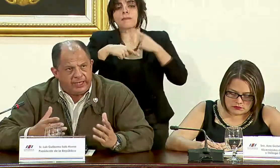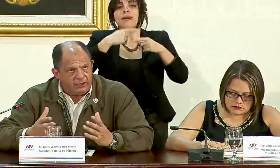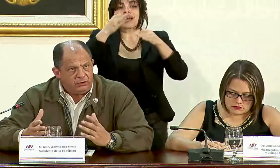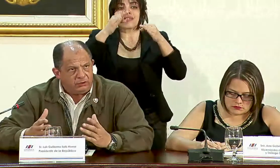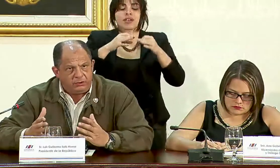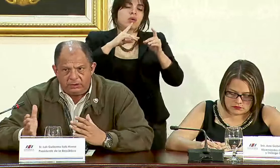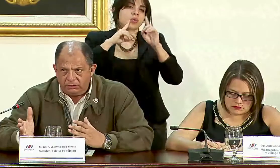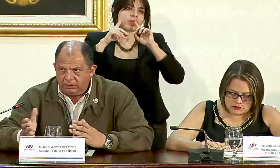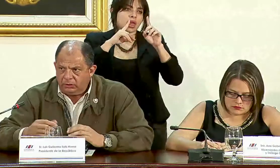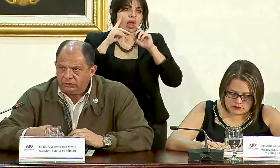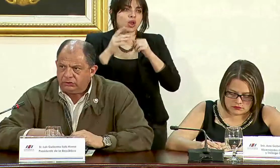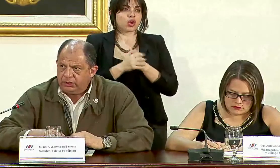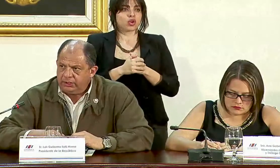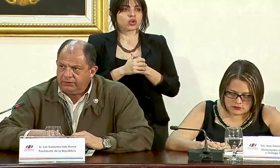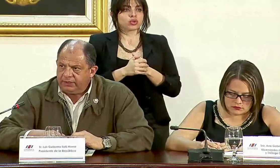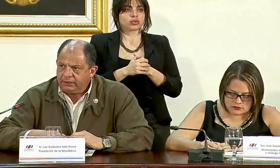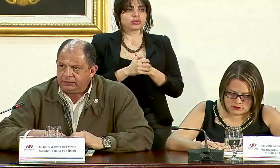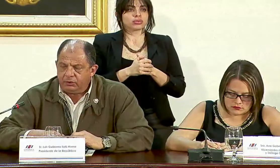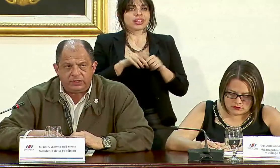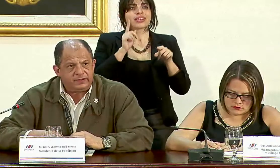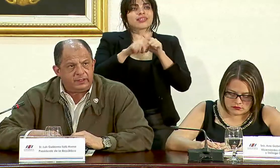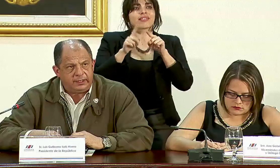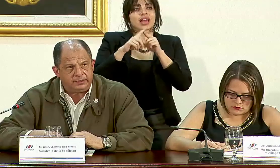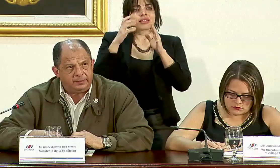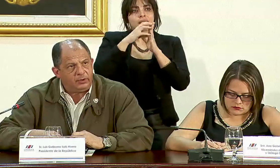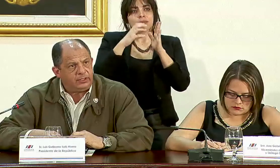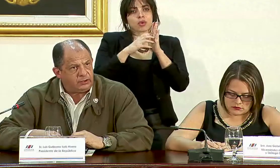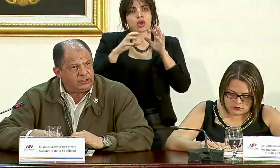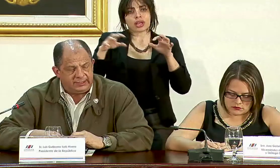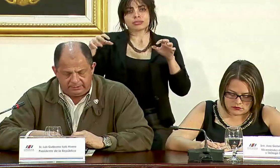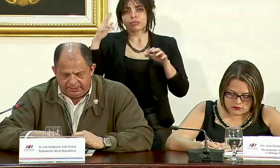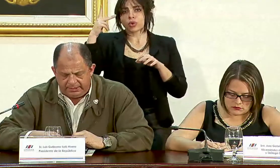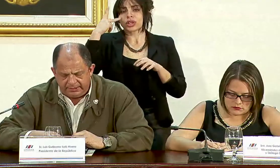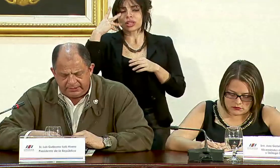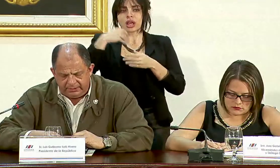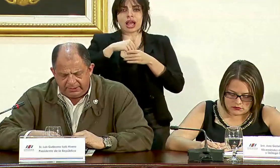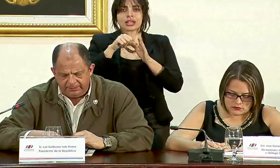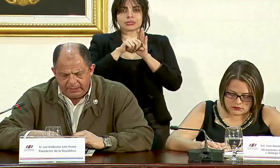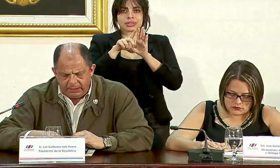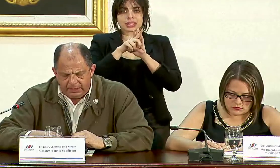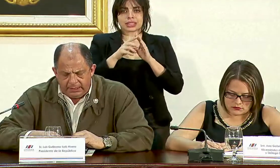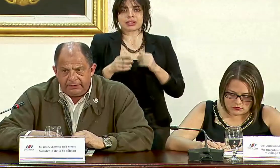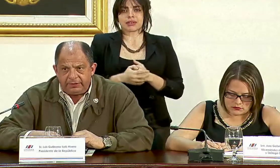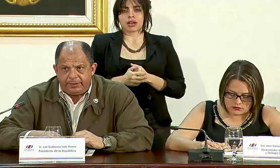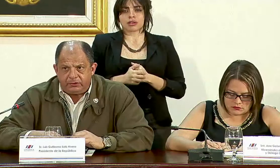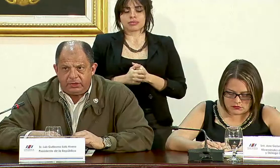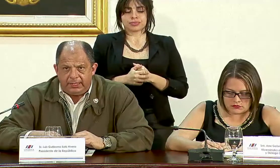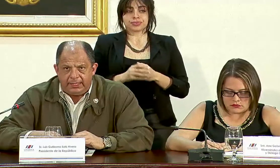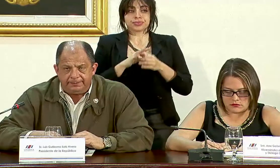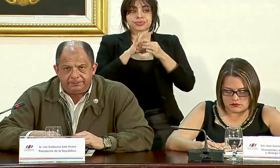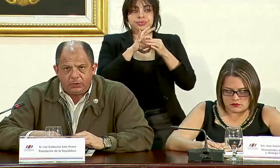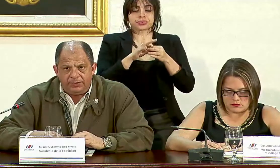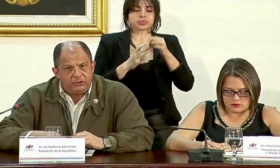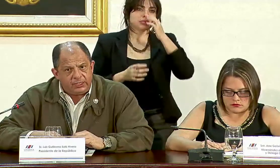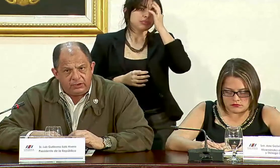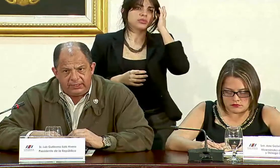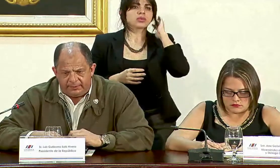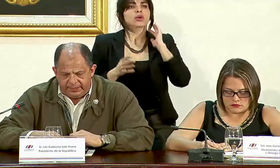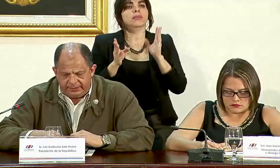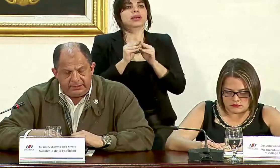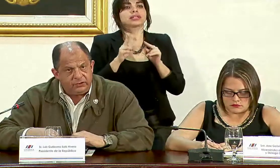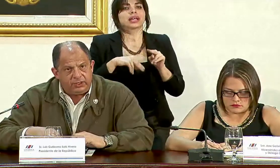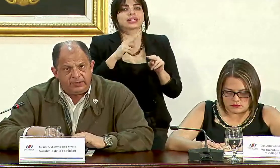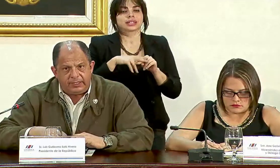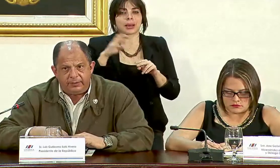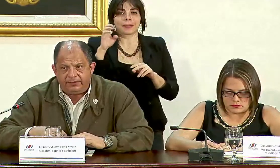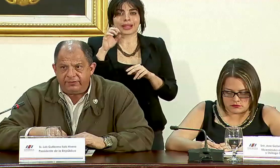en un diálogo los diferentes bloques políticos en la asamblea legislativa respecto de la Comisión Nacional